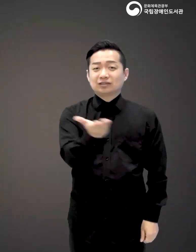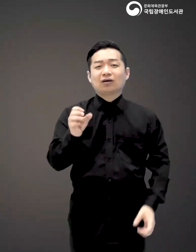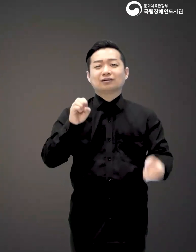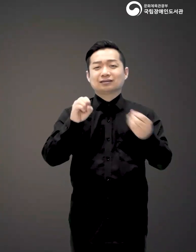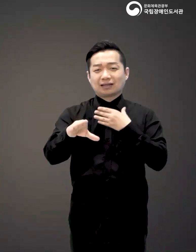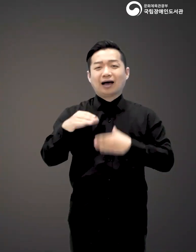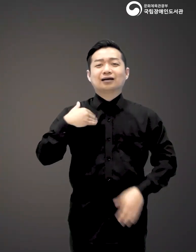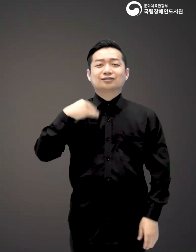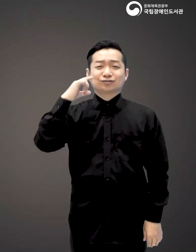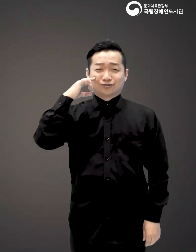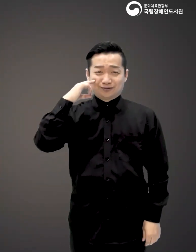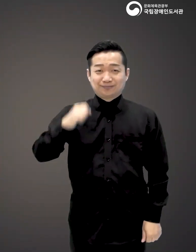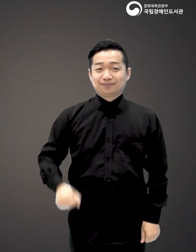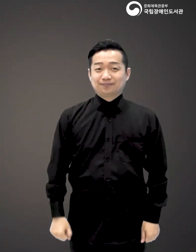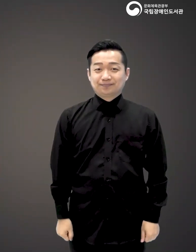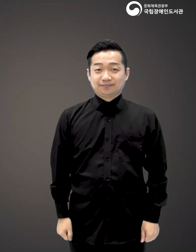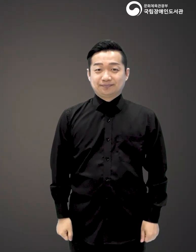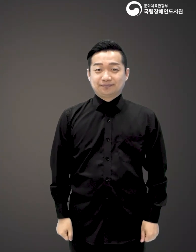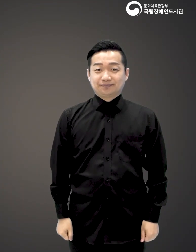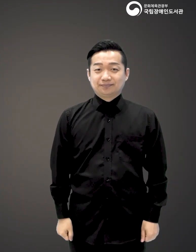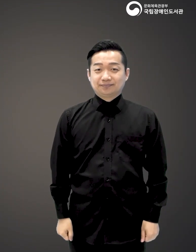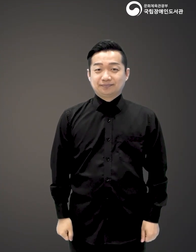여러분들의 답이 궁금합니다.